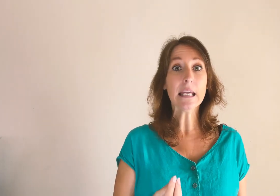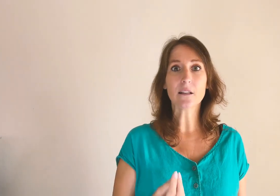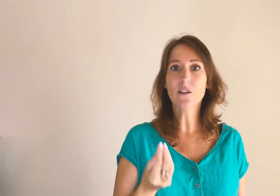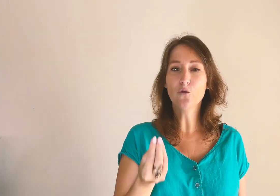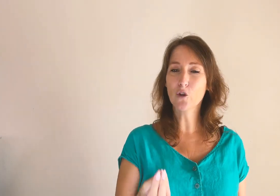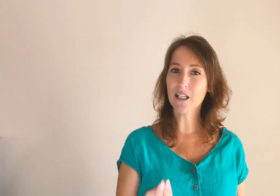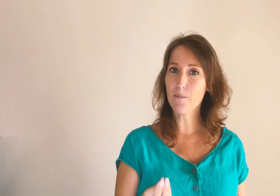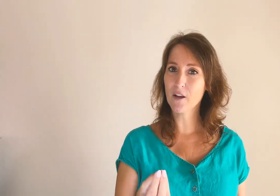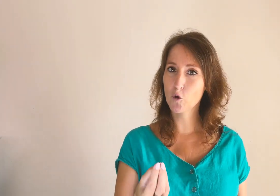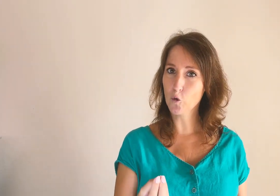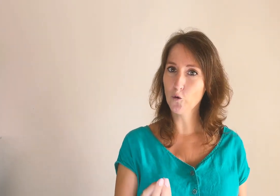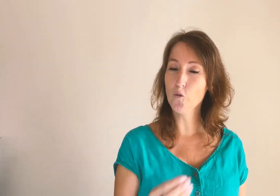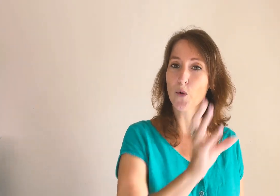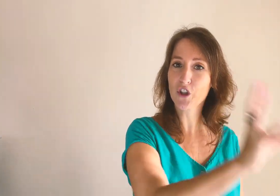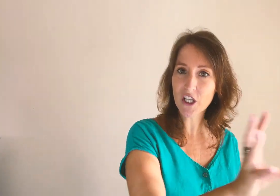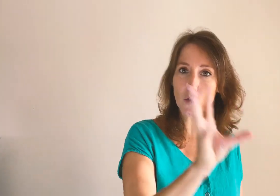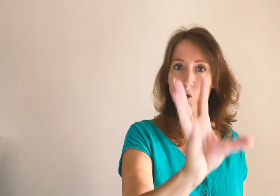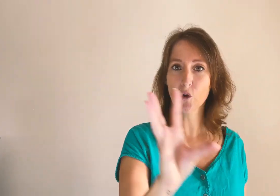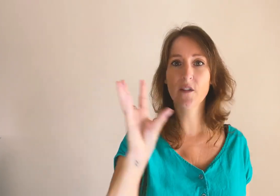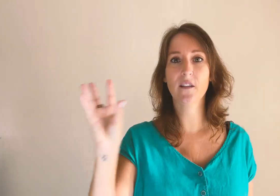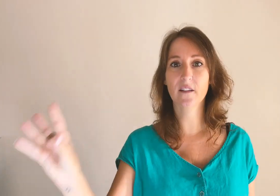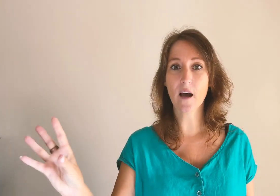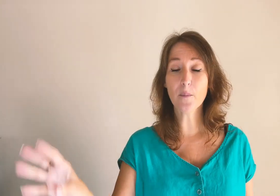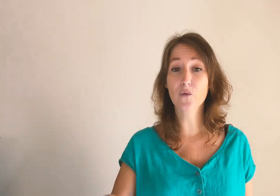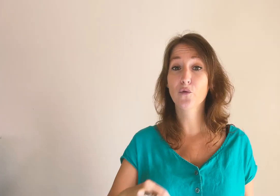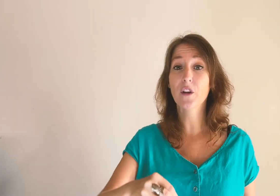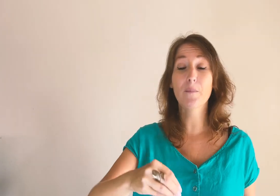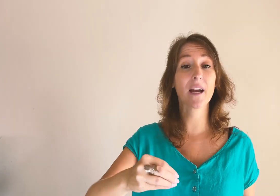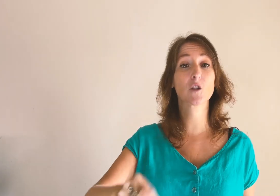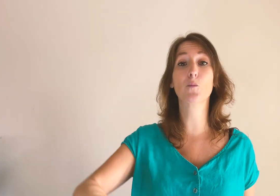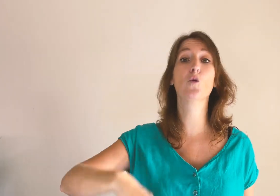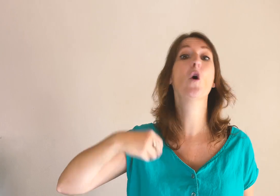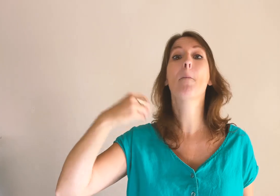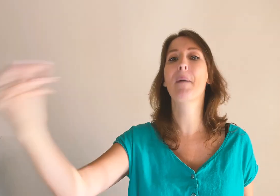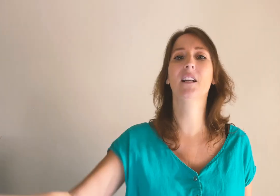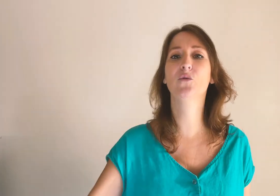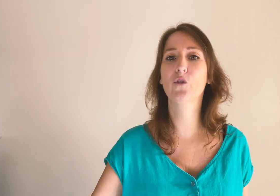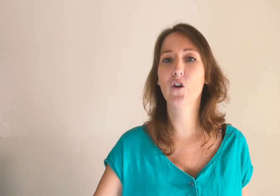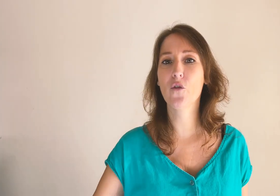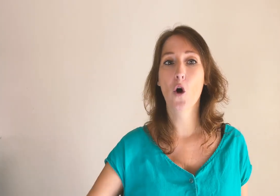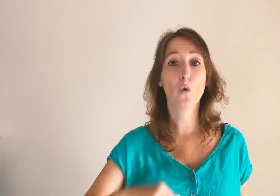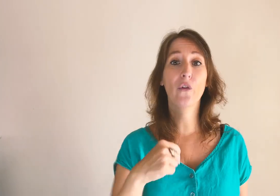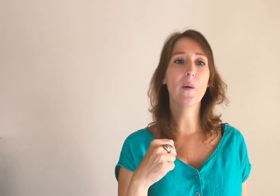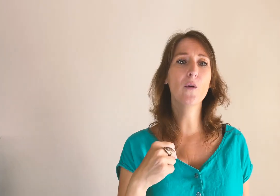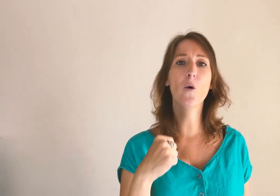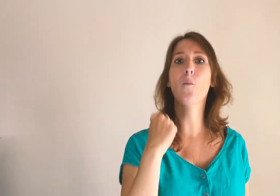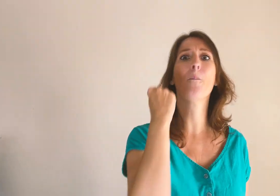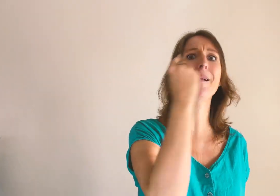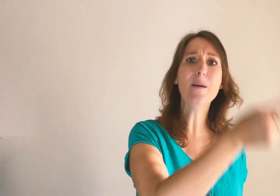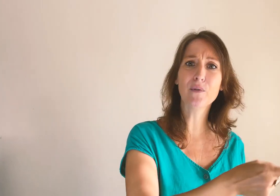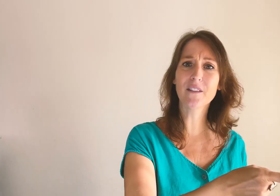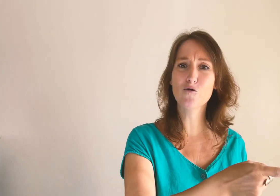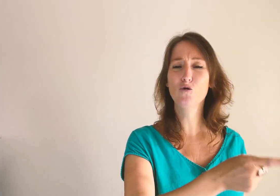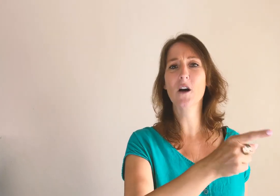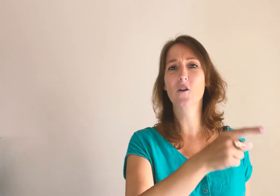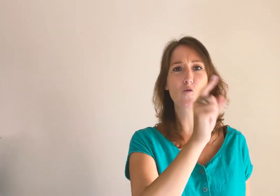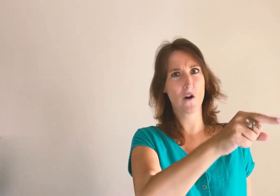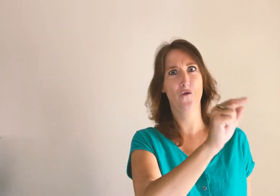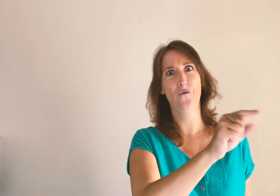si vous ne créez pas du contenu pour chacune de ces étapes et que vous ne faites, par exemple, que parler de vos offres ou simplement les pointer du doigt comme quoi ils ne font